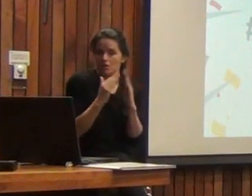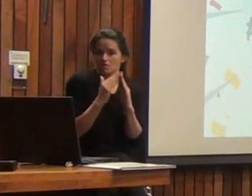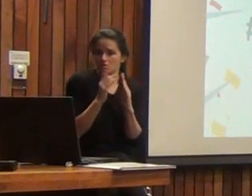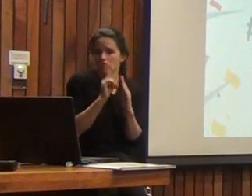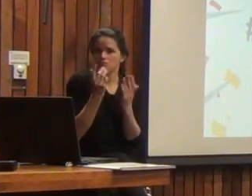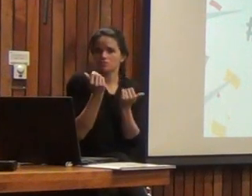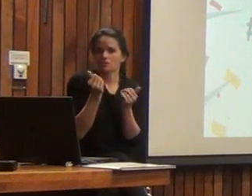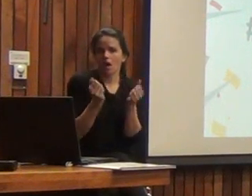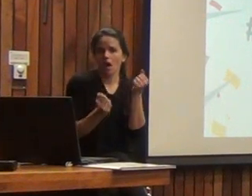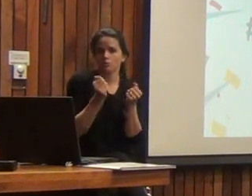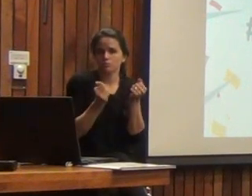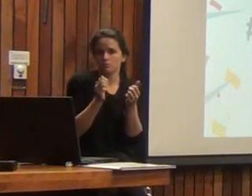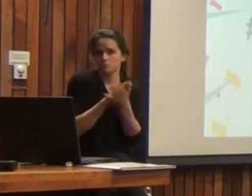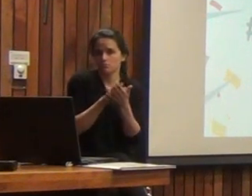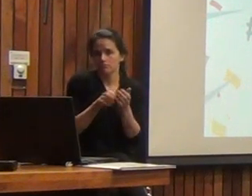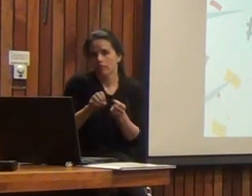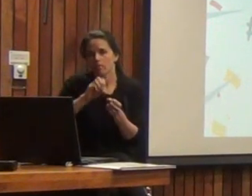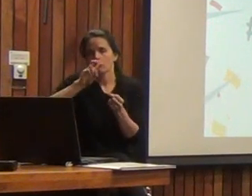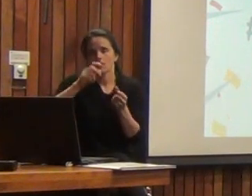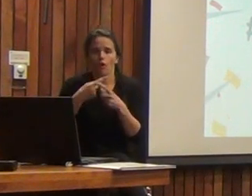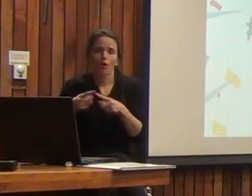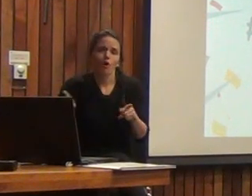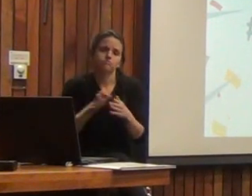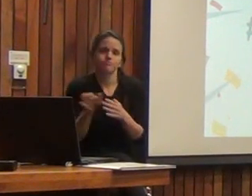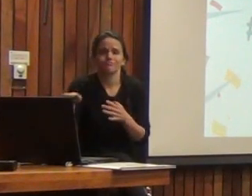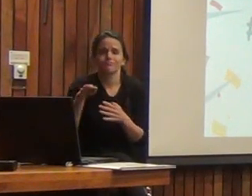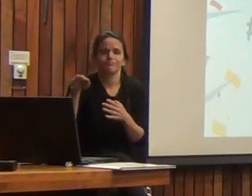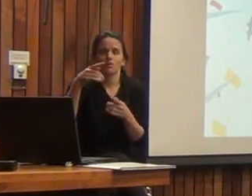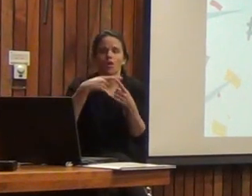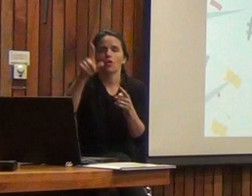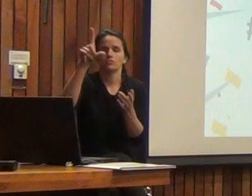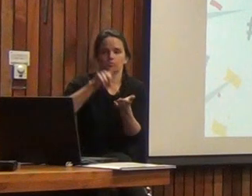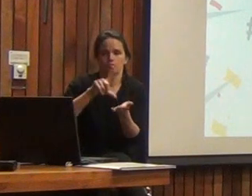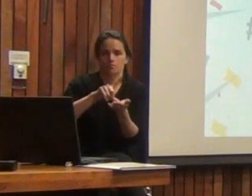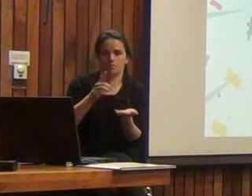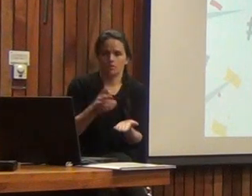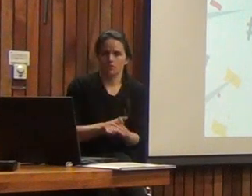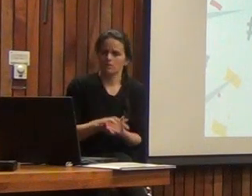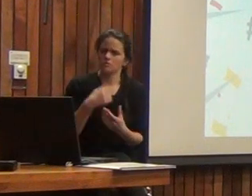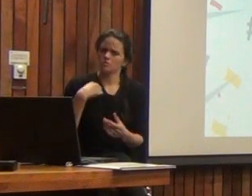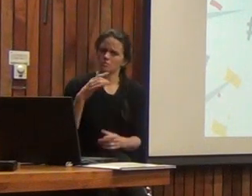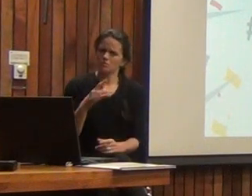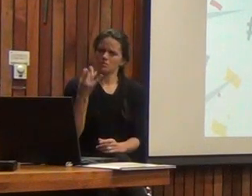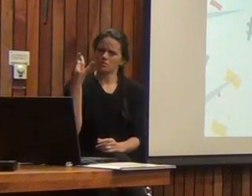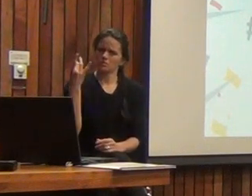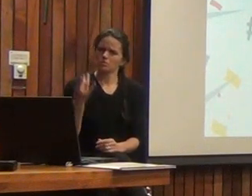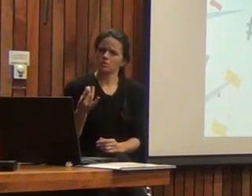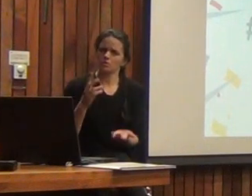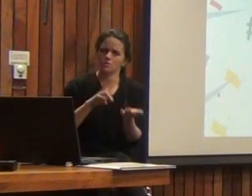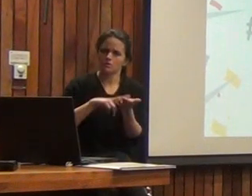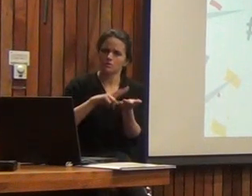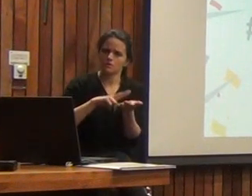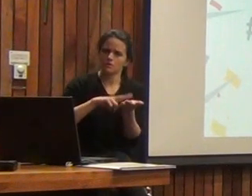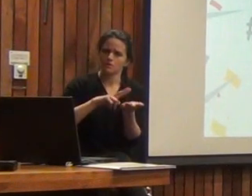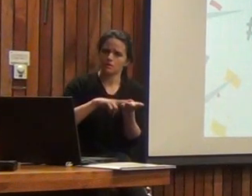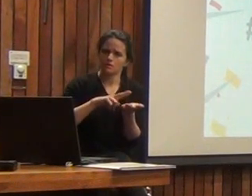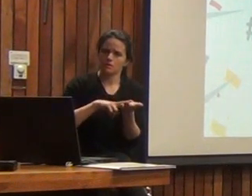el auto y desviarme, y en fin. Entonces, ahí me di cuenta que en realidad para poder